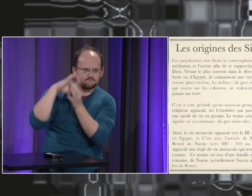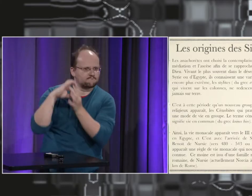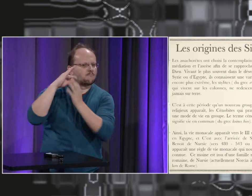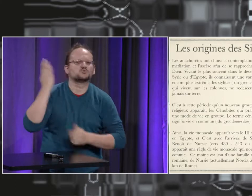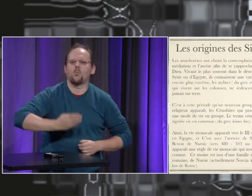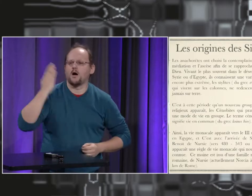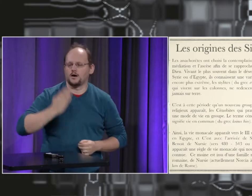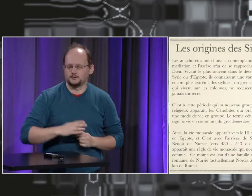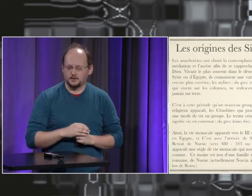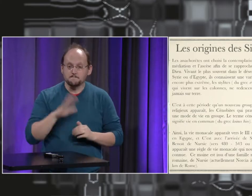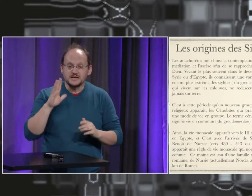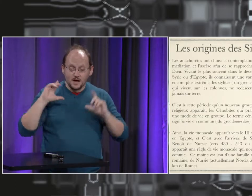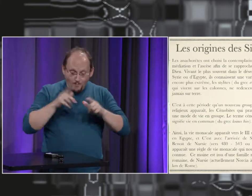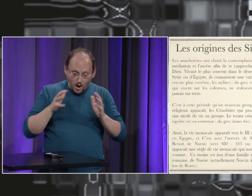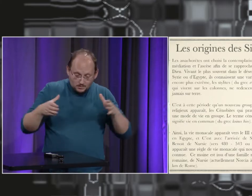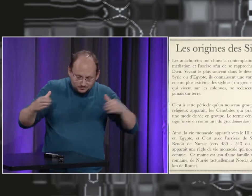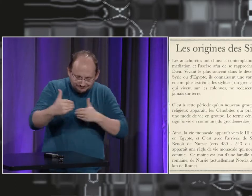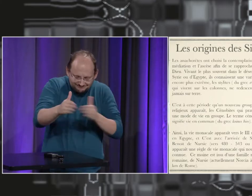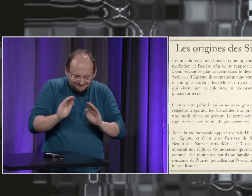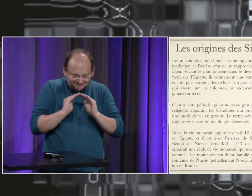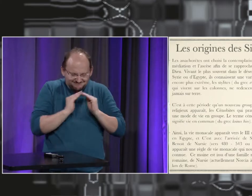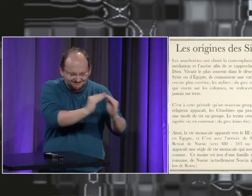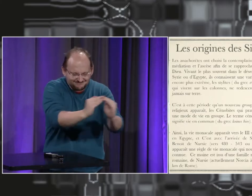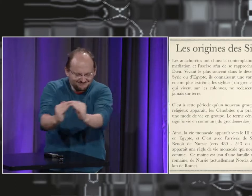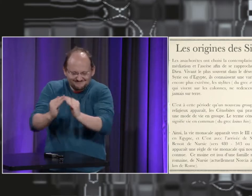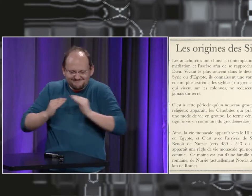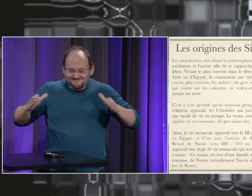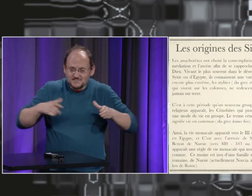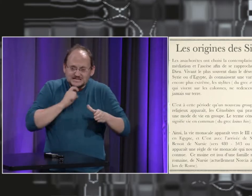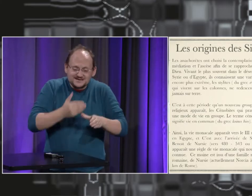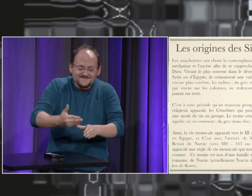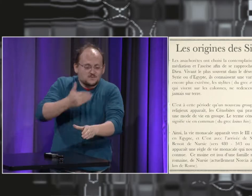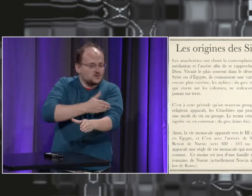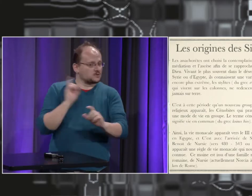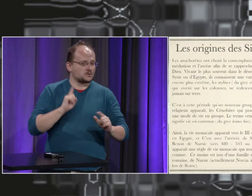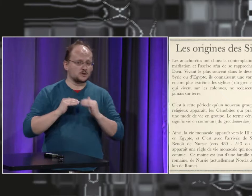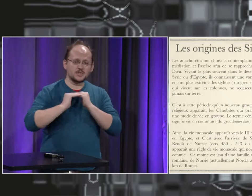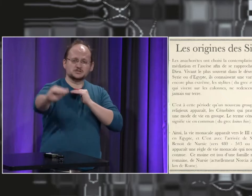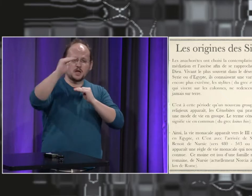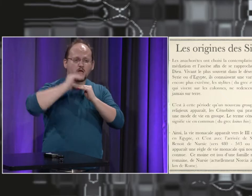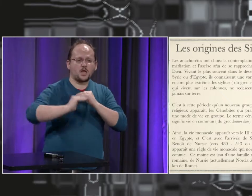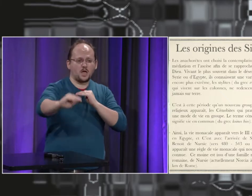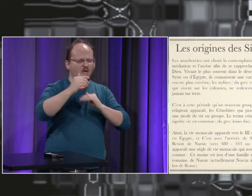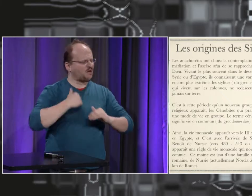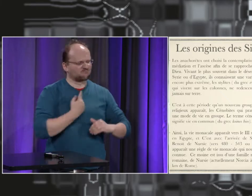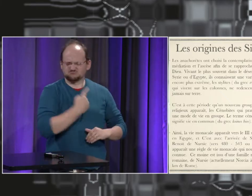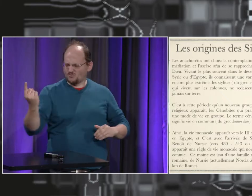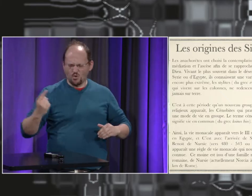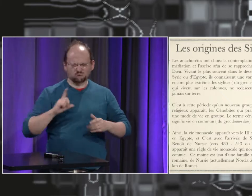objectif pour vraiment rentrer en connexion avec Dieu, en lien avec Dieu, de s'enfermer, de se retrouver